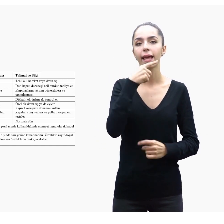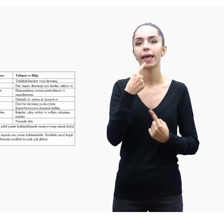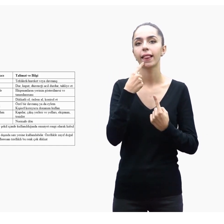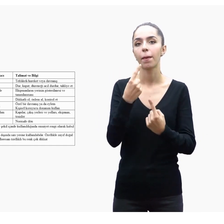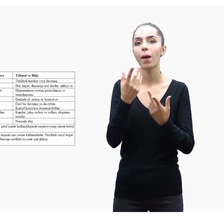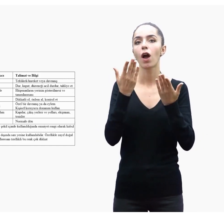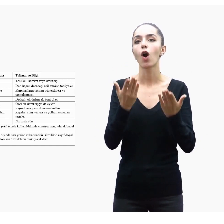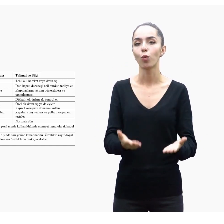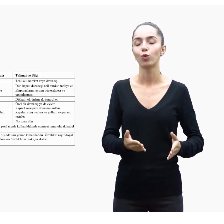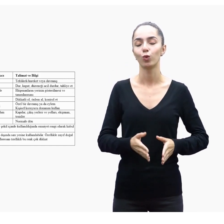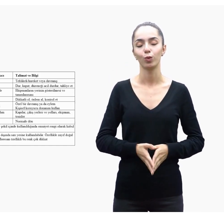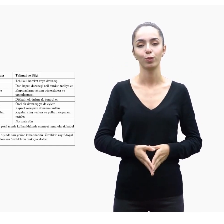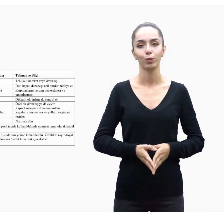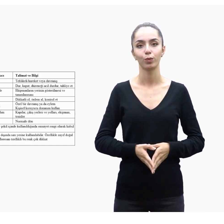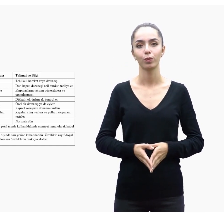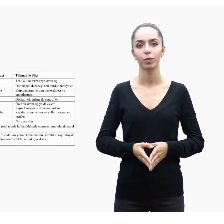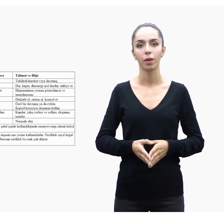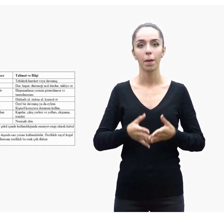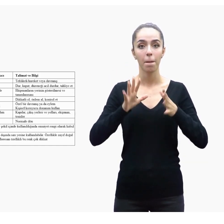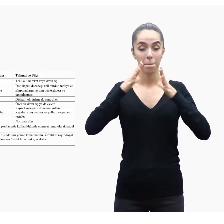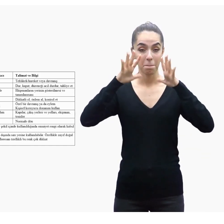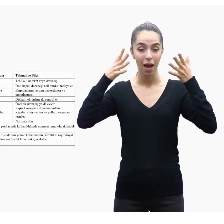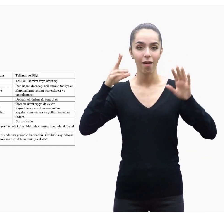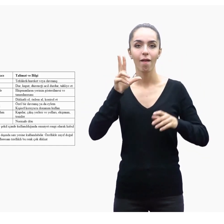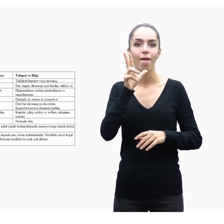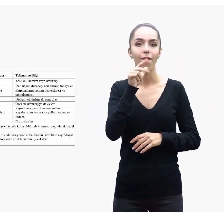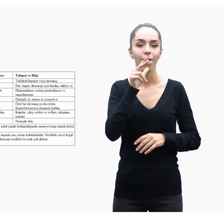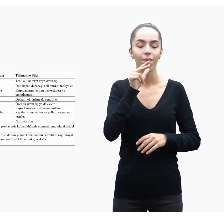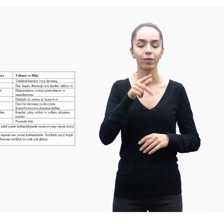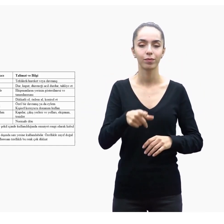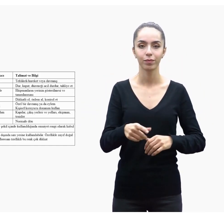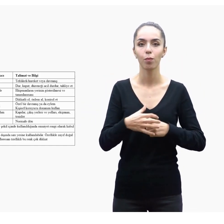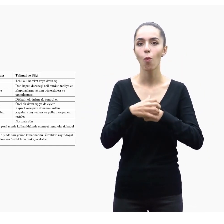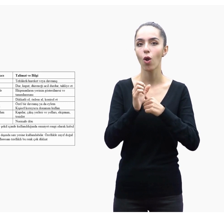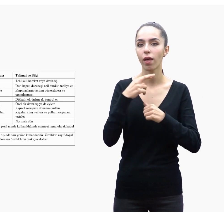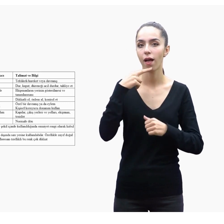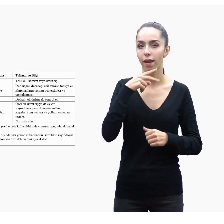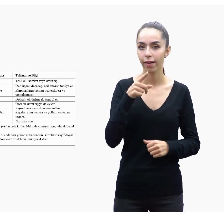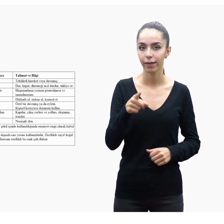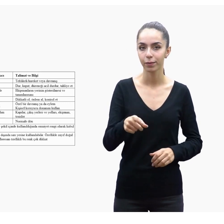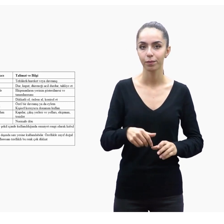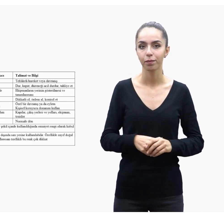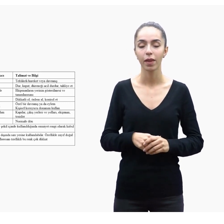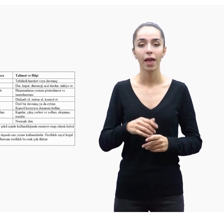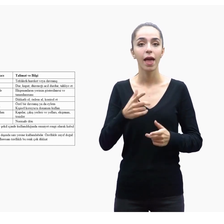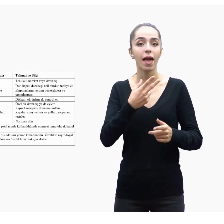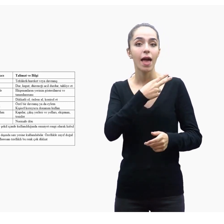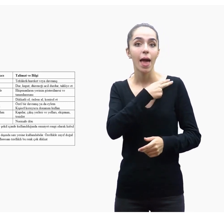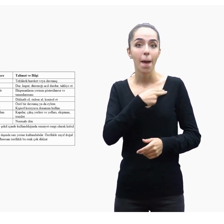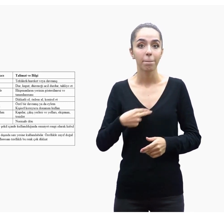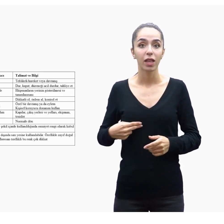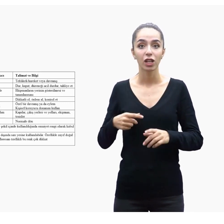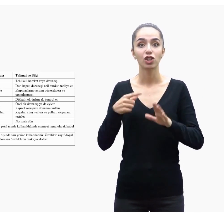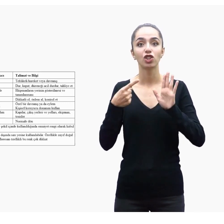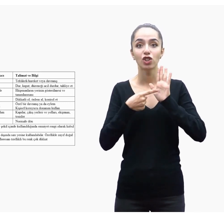Parlak turuncu Emniyet işaretleri dışında sarı yerine kullanılabilir